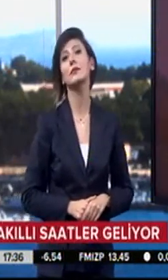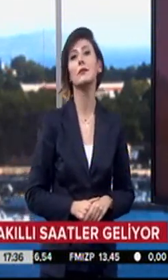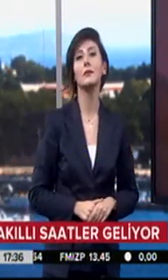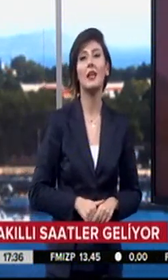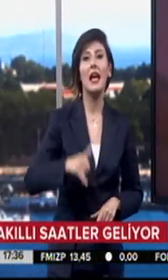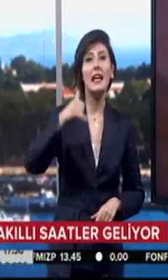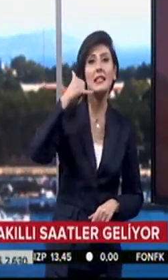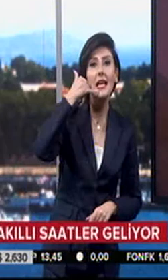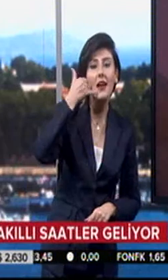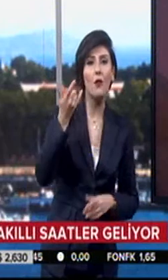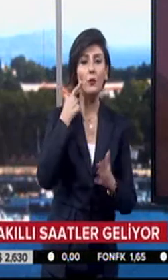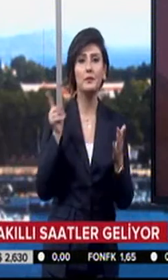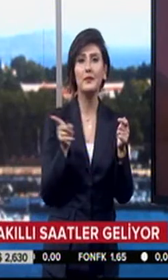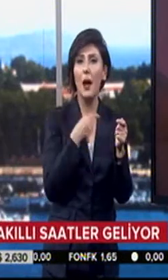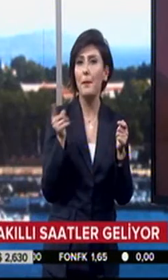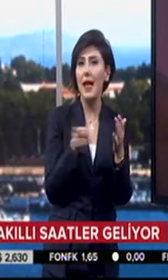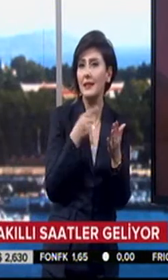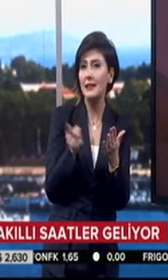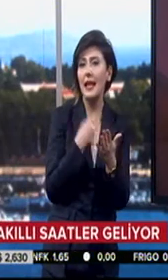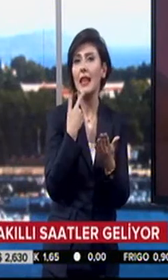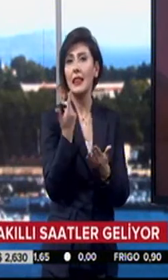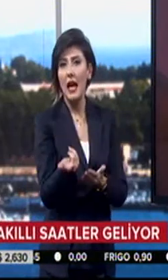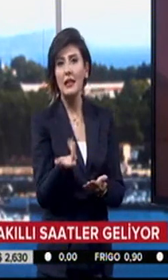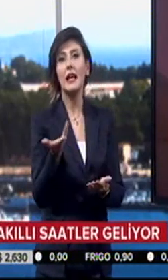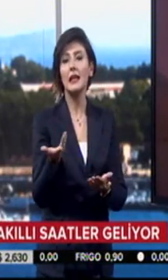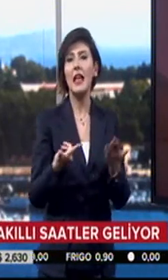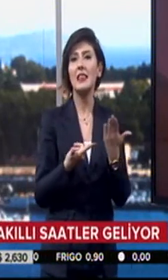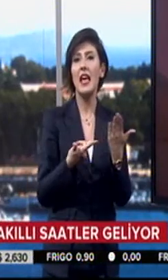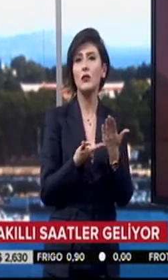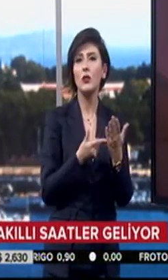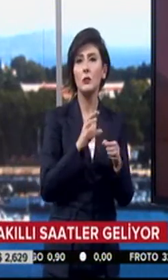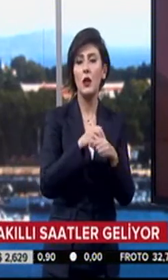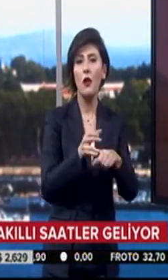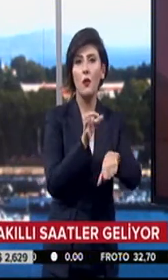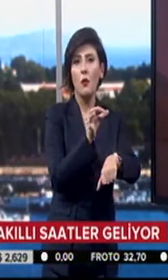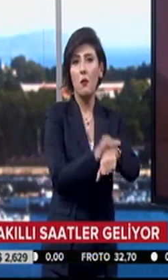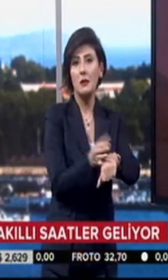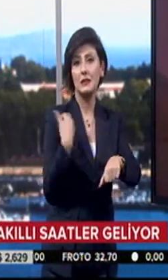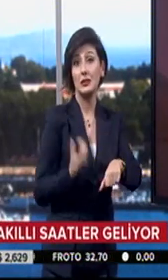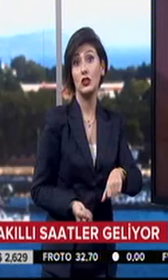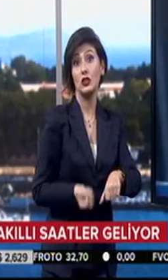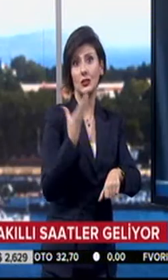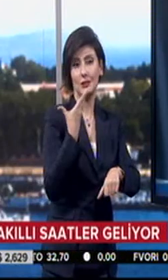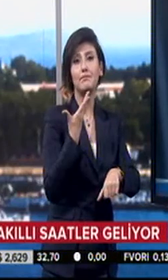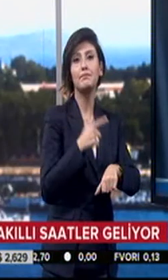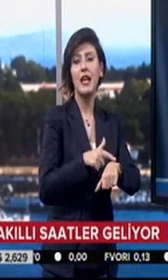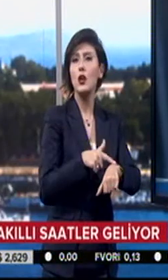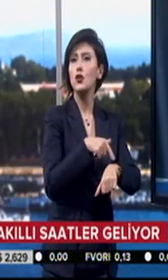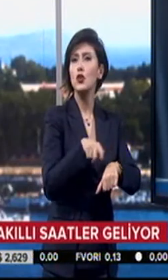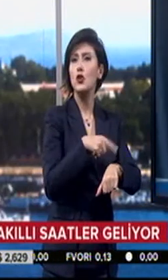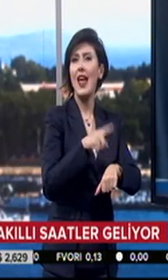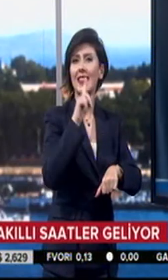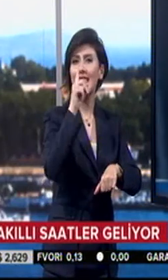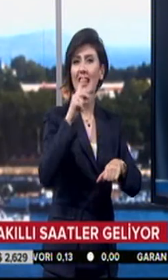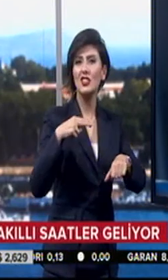Telefon ve tablet bilgisayarlar derken taşınılabilir teknoloji kol saatine bile sığdı. Kullanım süresi